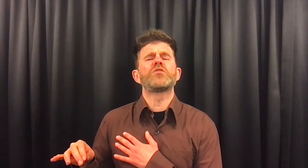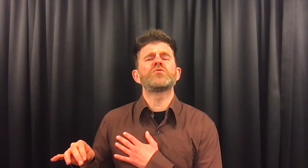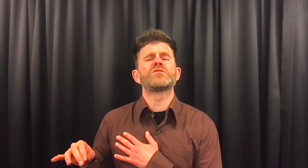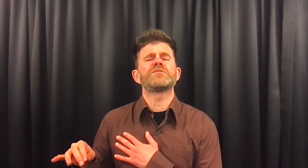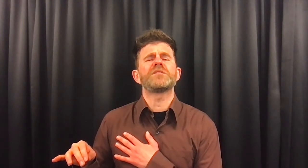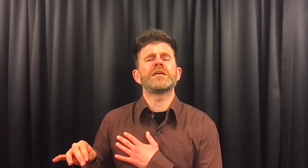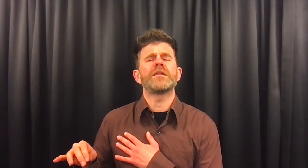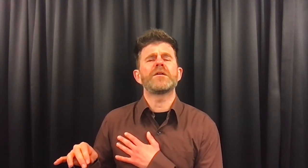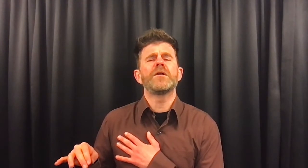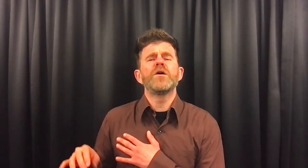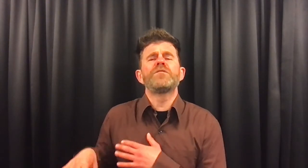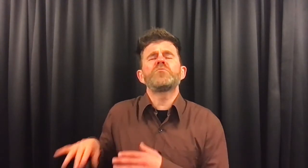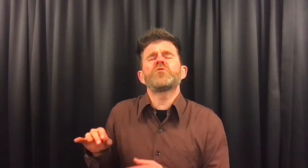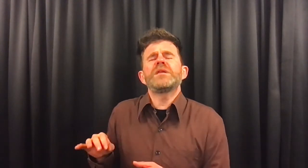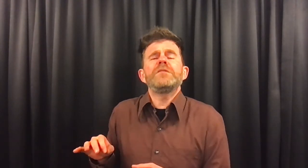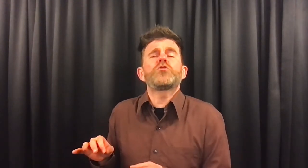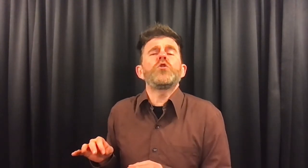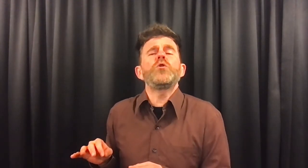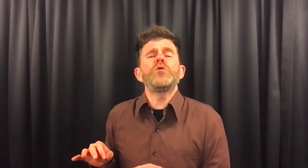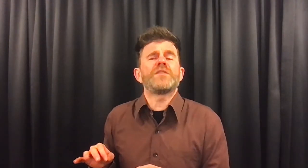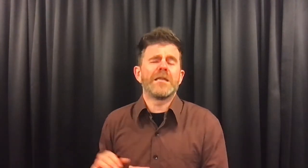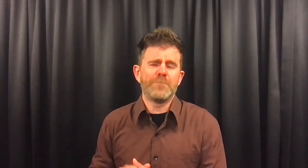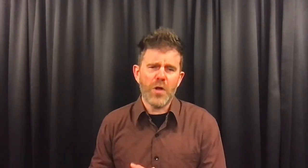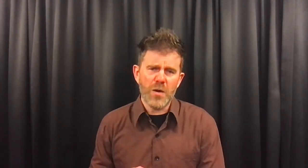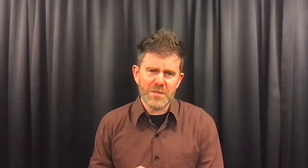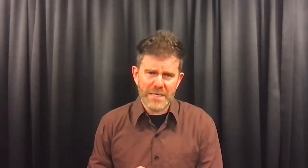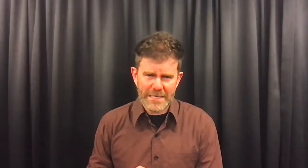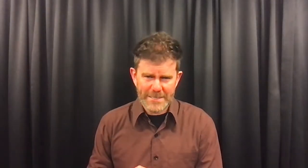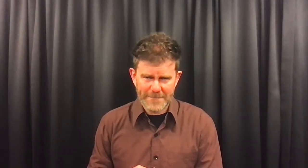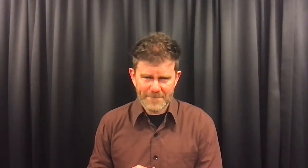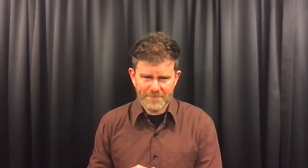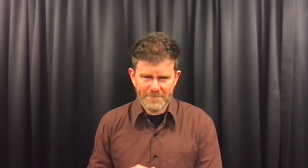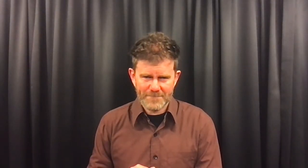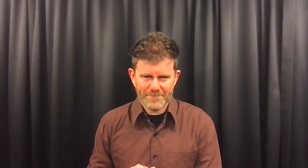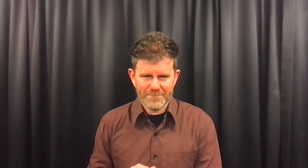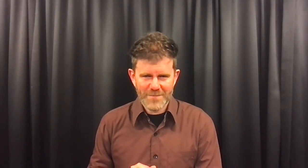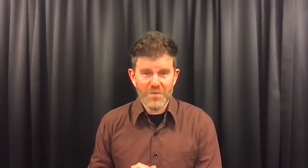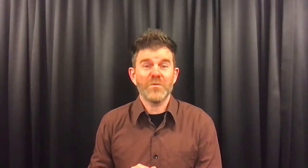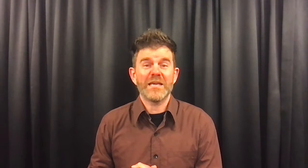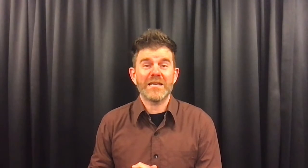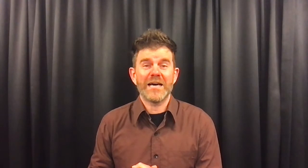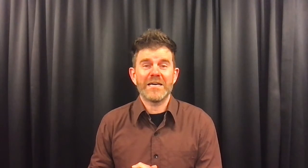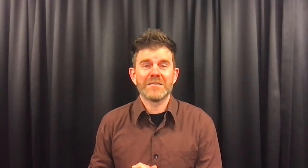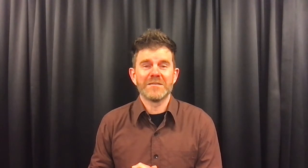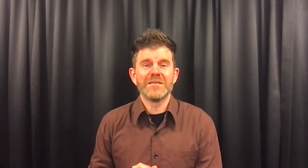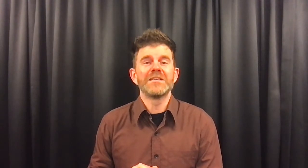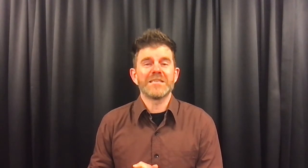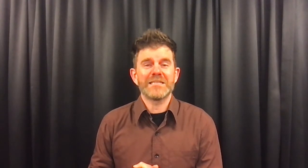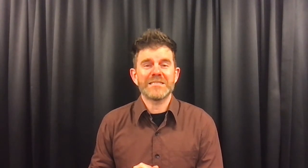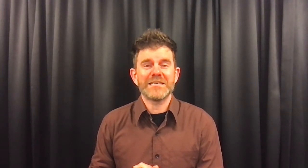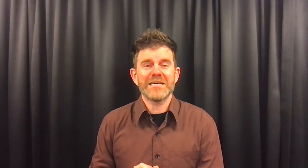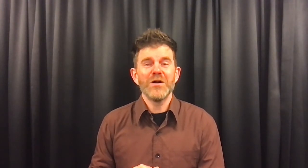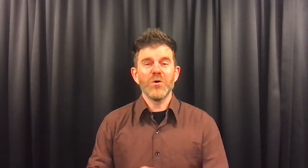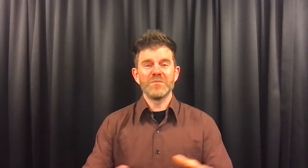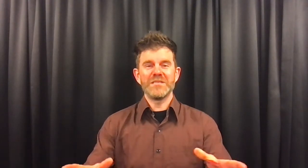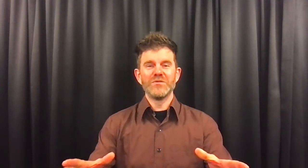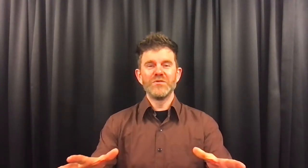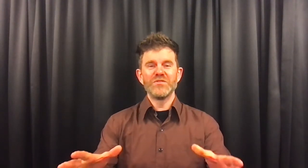donsveren. Of om nog een nieuw kleurtje in de pluimen te leggen. De week na, zaterdag, om tien uur,